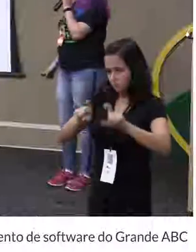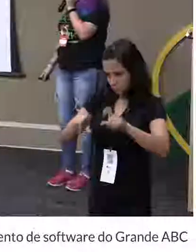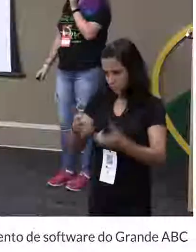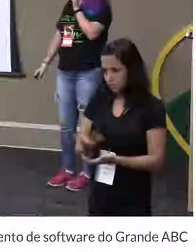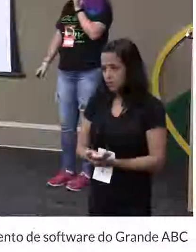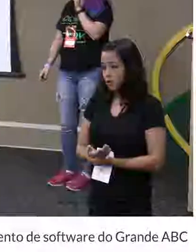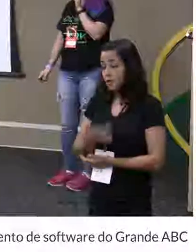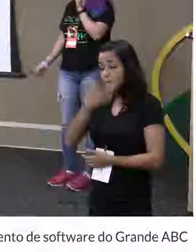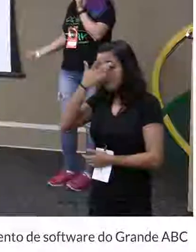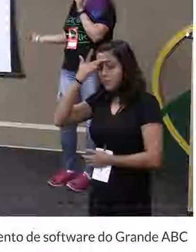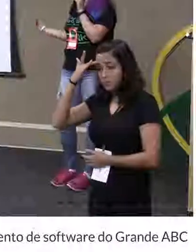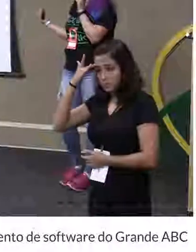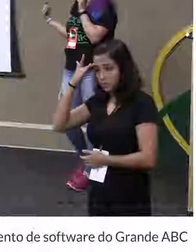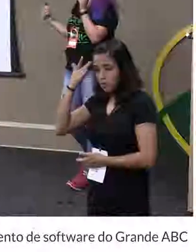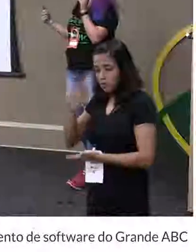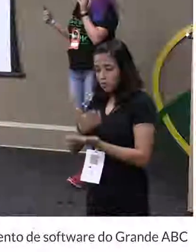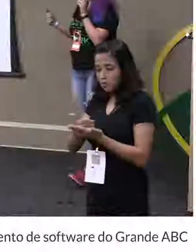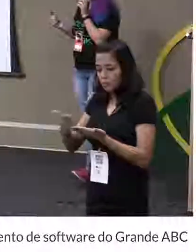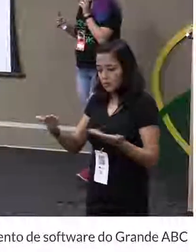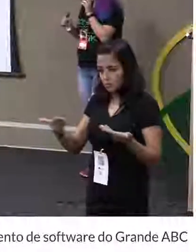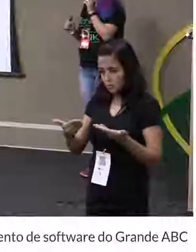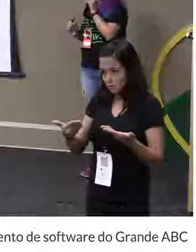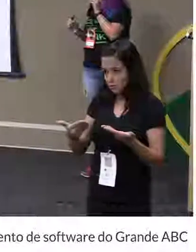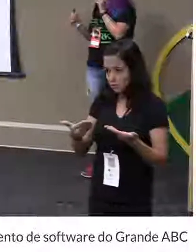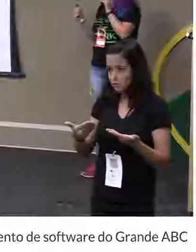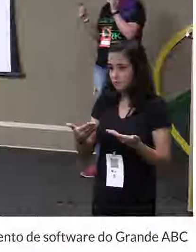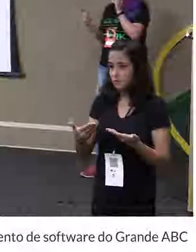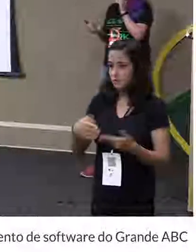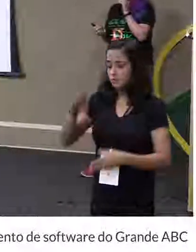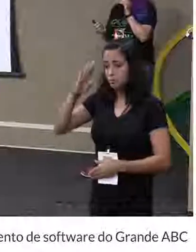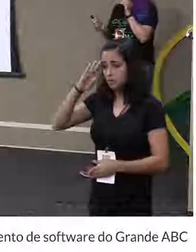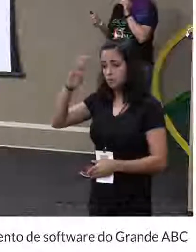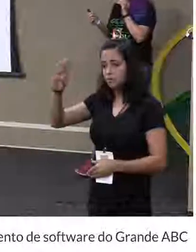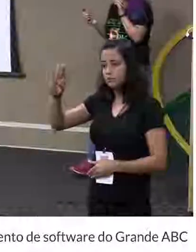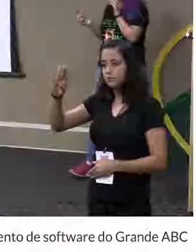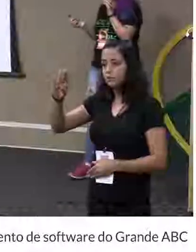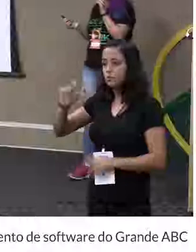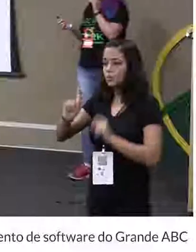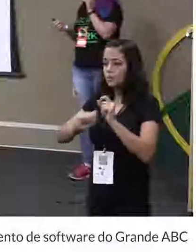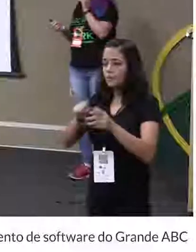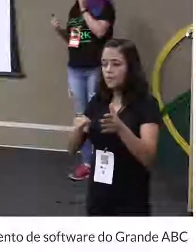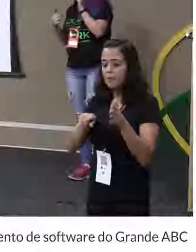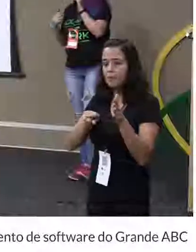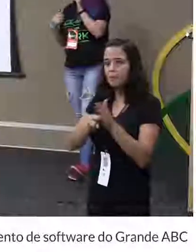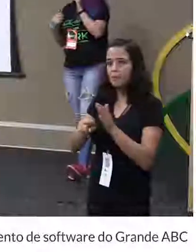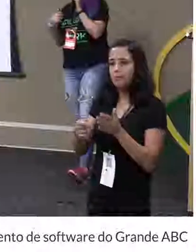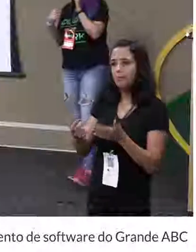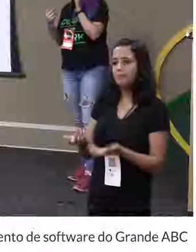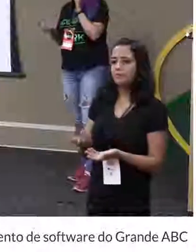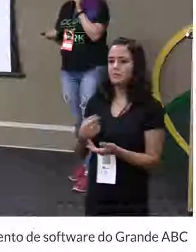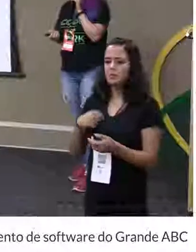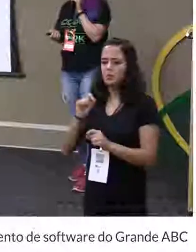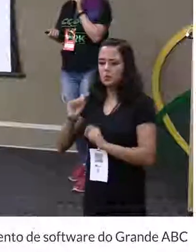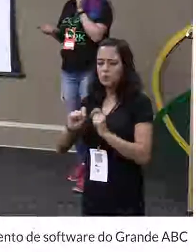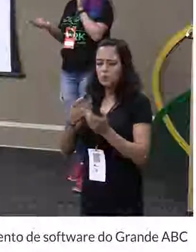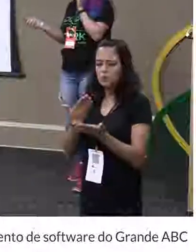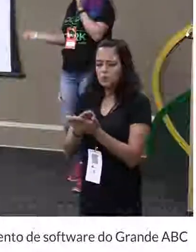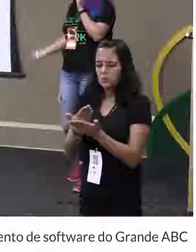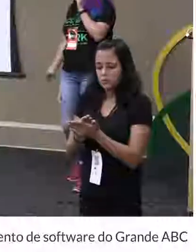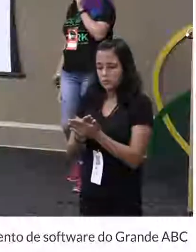as pessoas que estão começando hoje, principalmente, elas perguntam, eu devo começar estudando o quê?